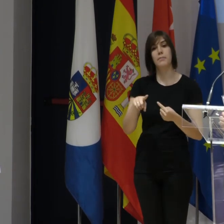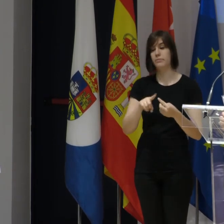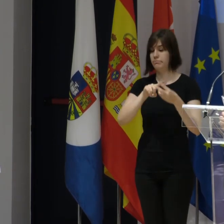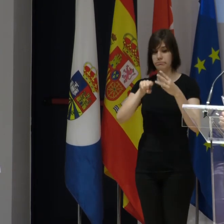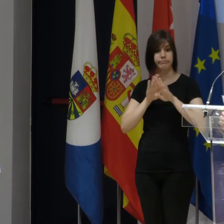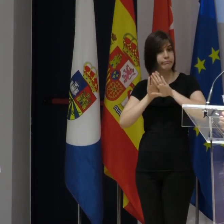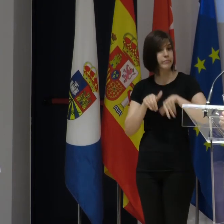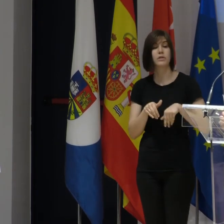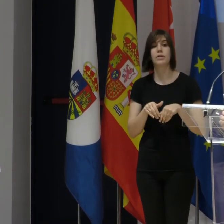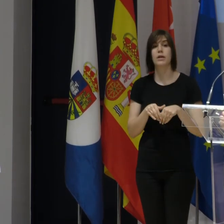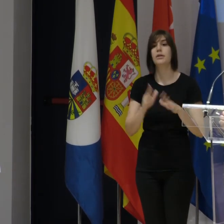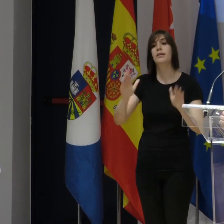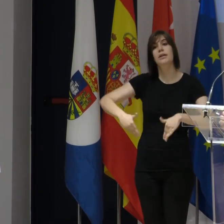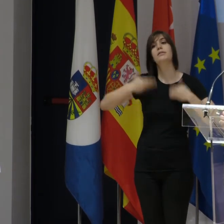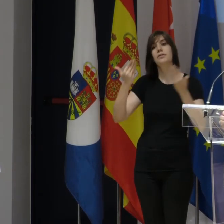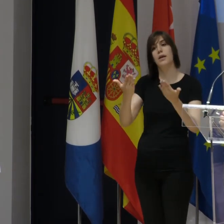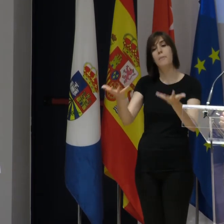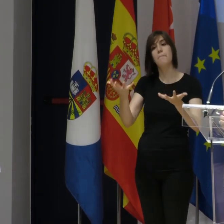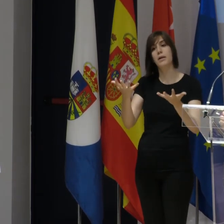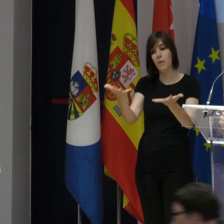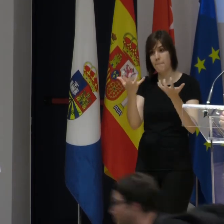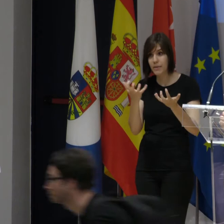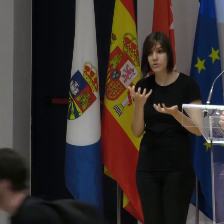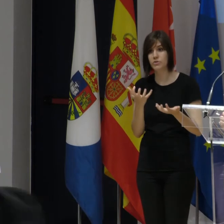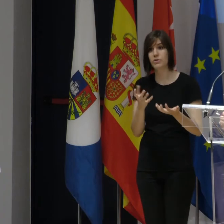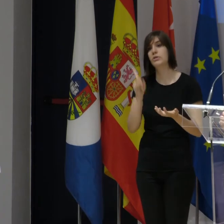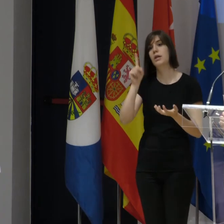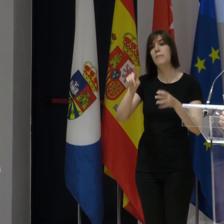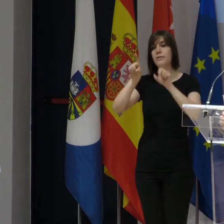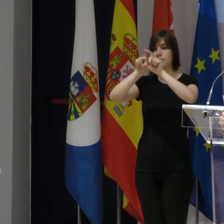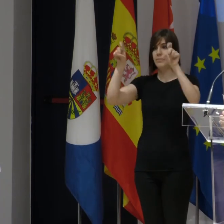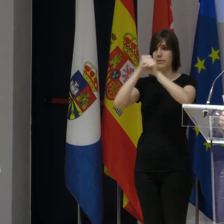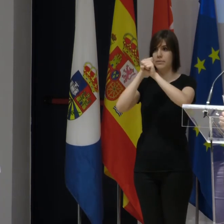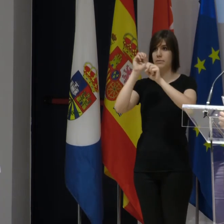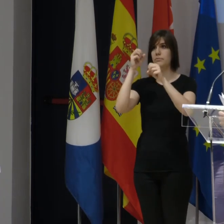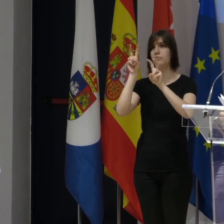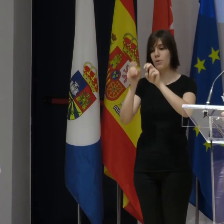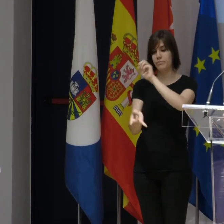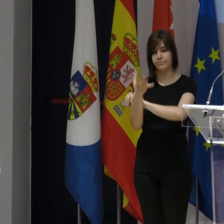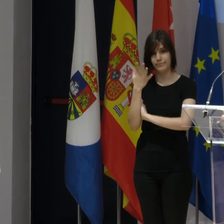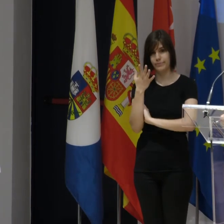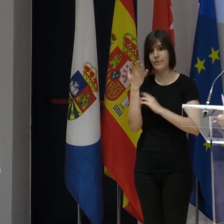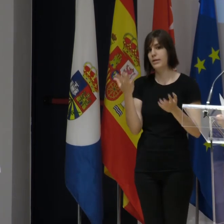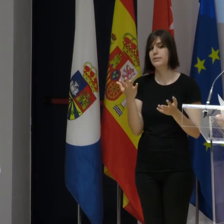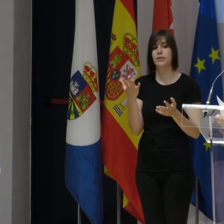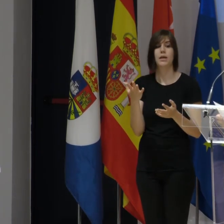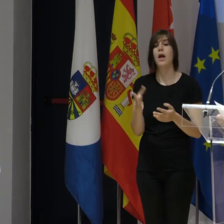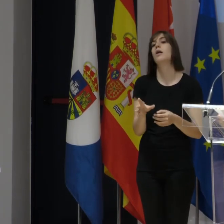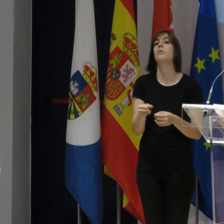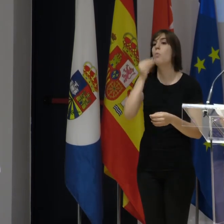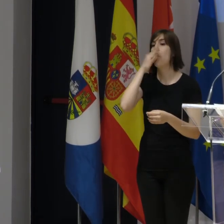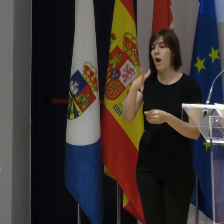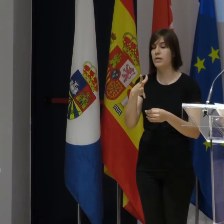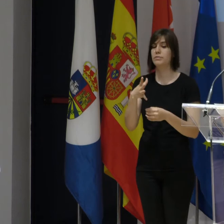de la jornada será la entrega de los premios al emprendimiento. Así que vamos a proceder ahora a la entrega de menciones de buenas